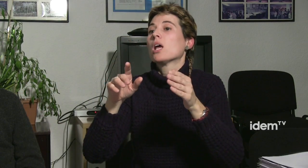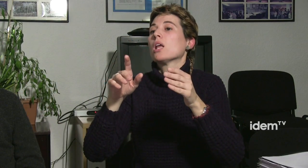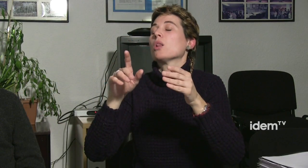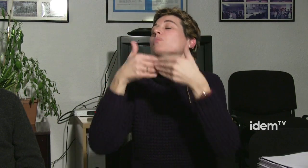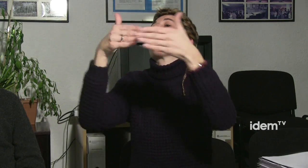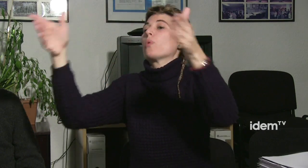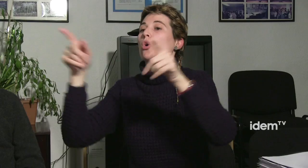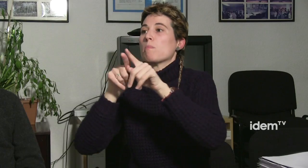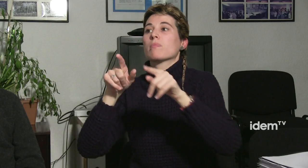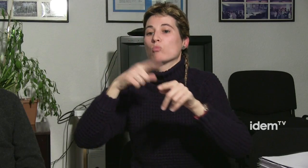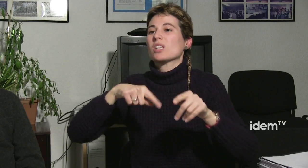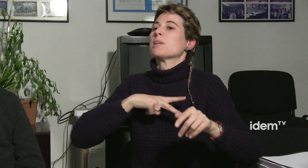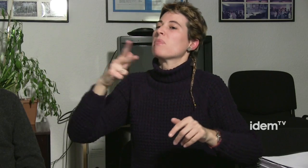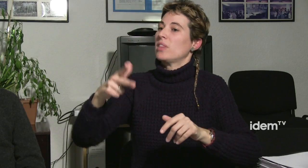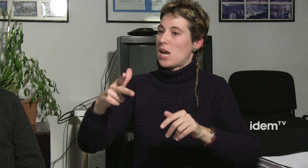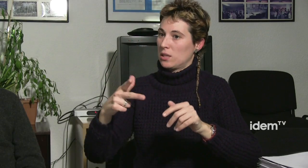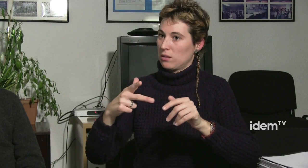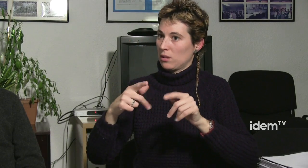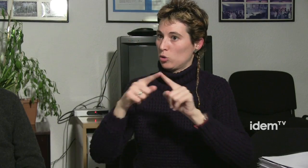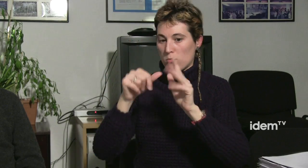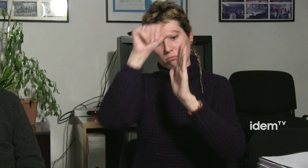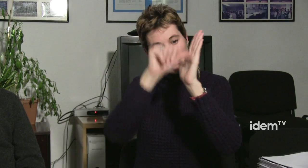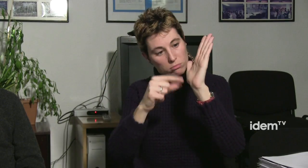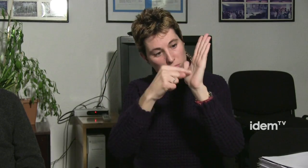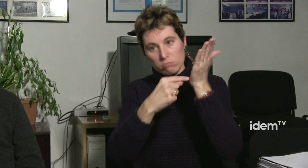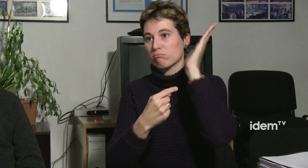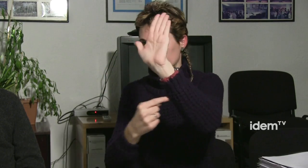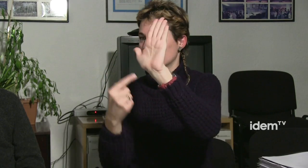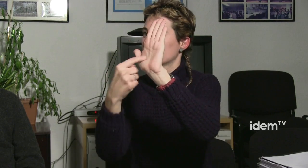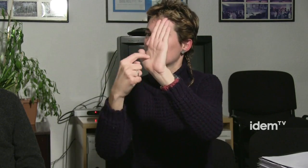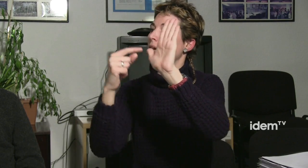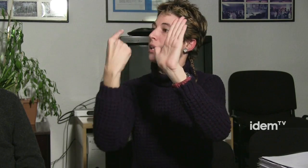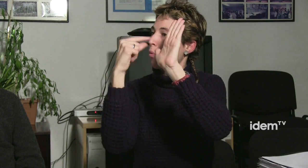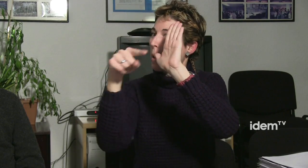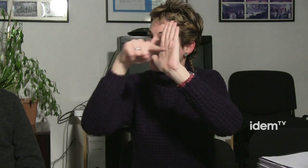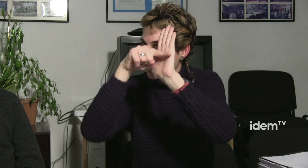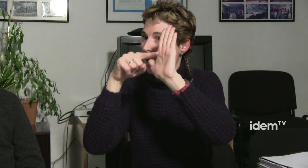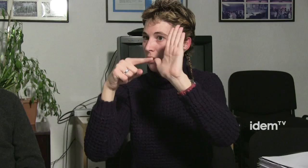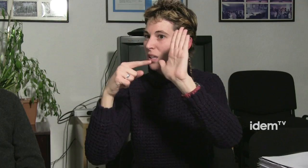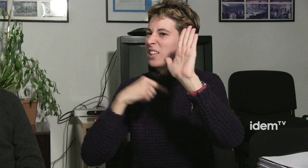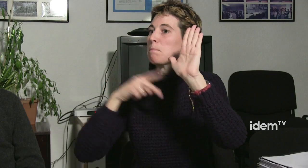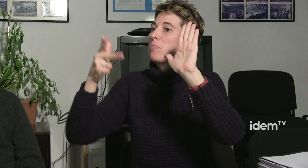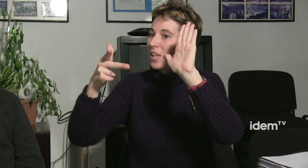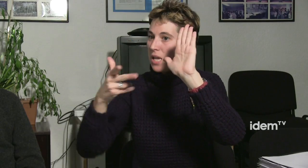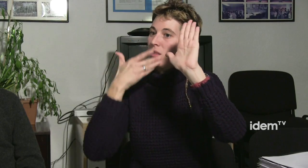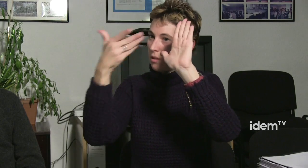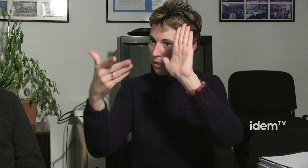oïdors. això ha fet que se'ns reconeixés aquest dret. A més,